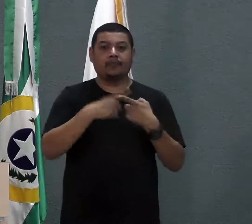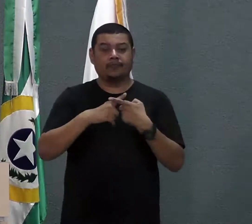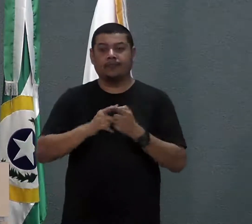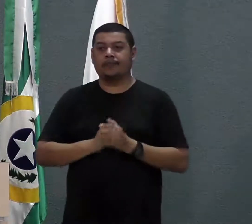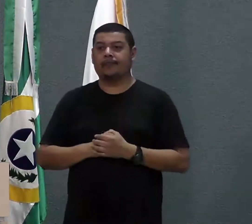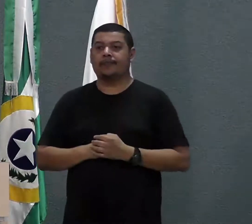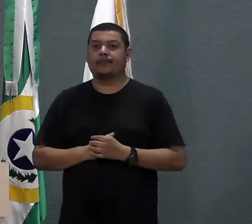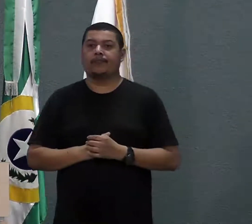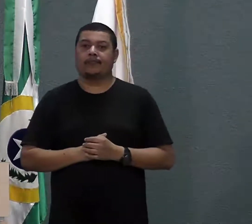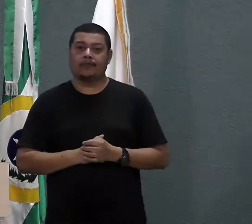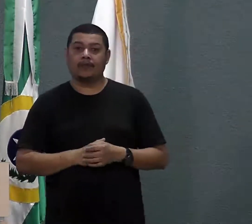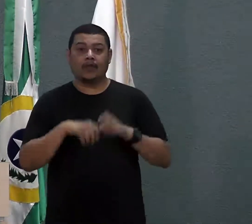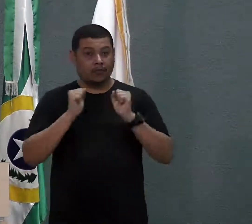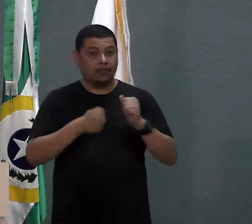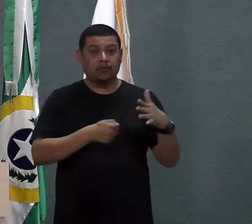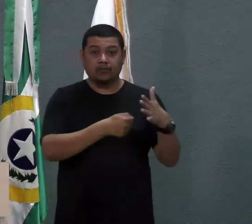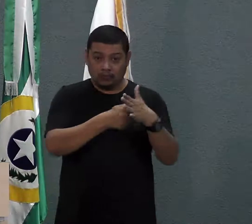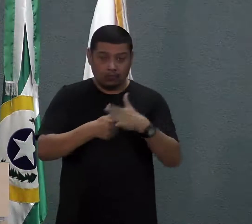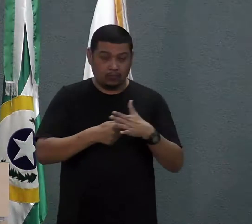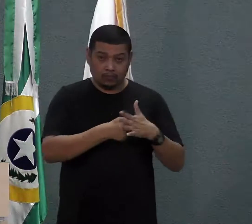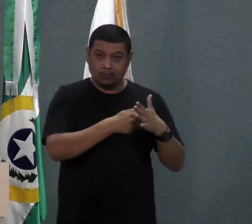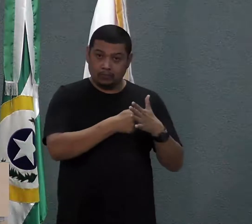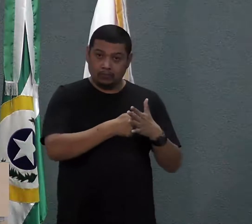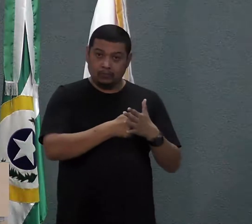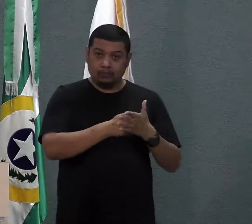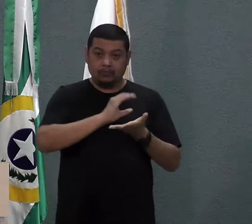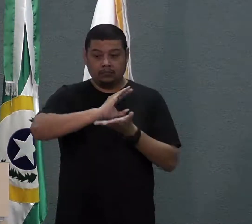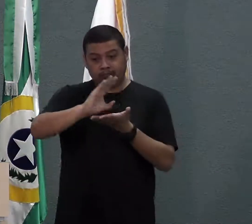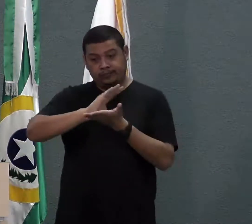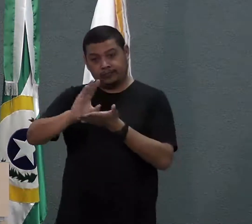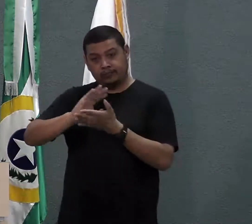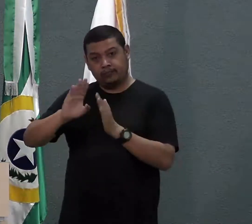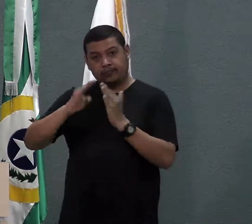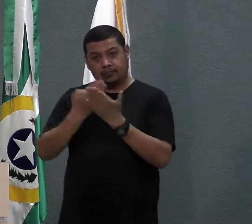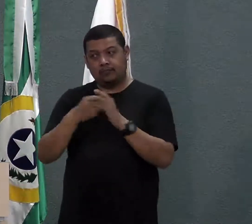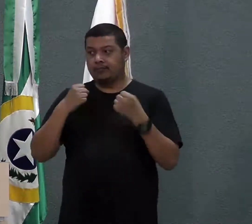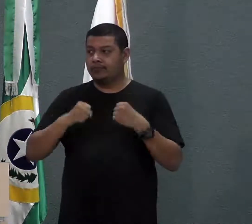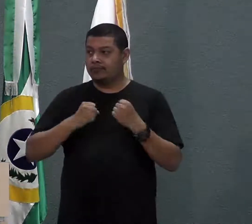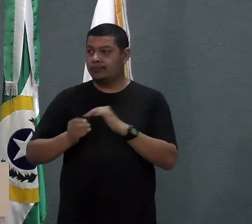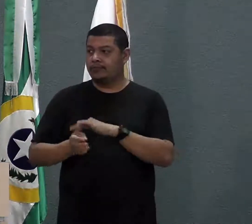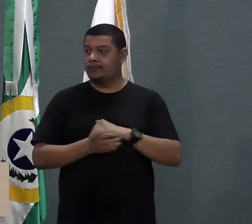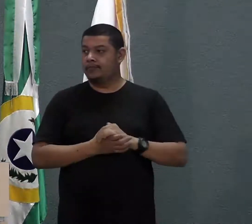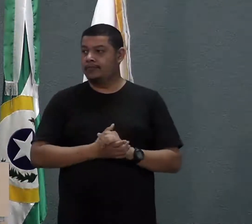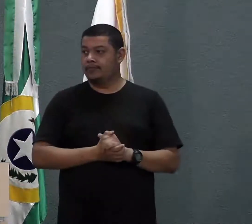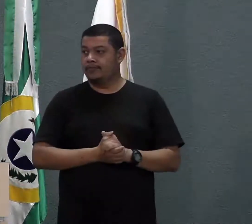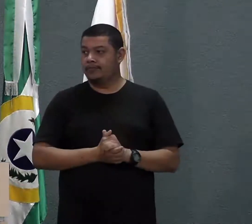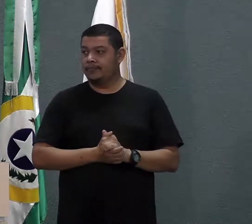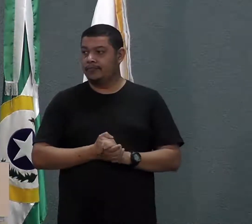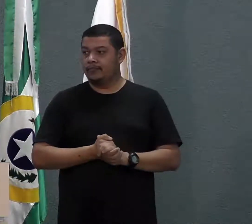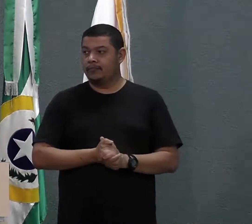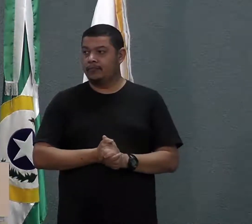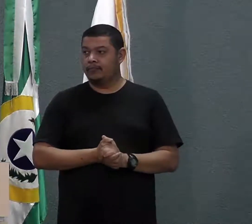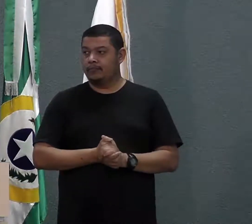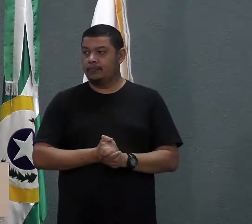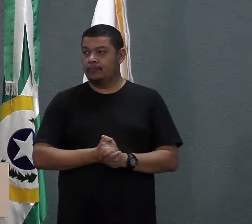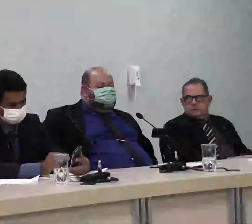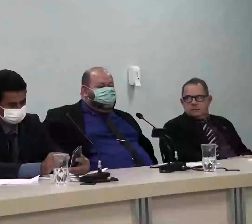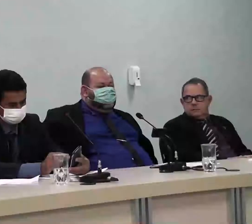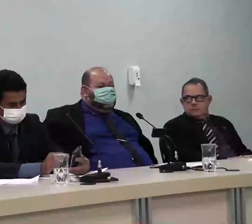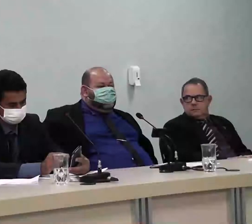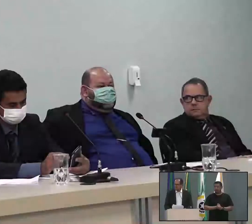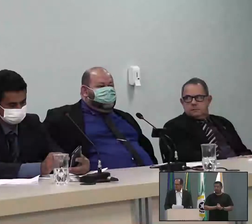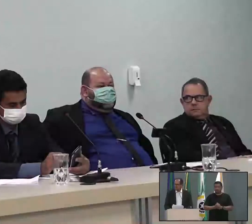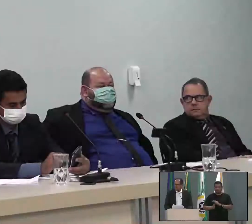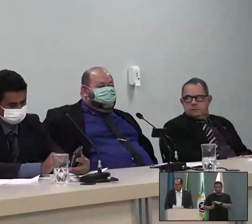possamos cobrar do município os investimentos que a escola precisa. Na minha comunidade, bem